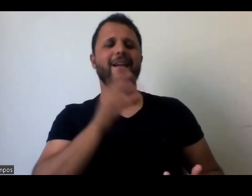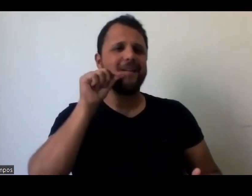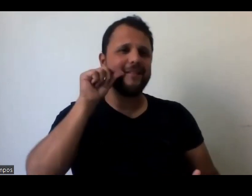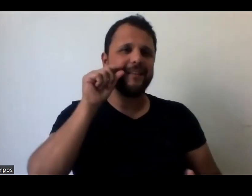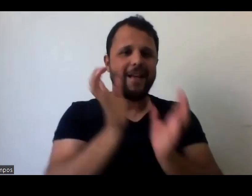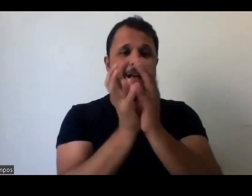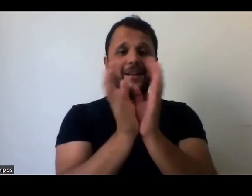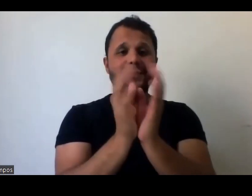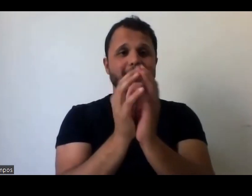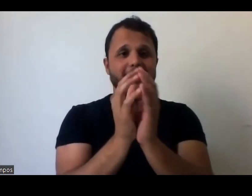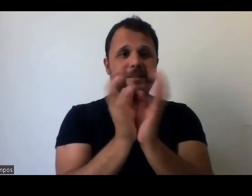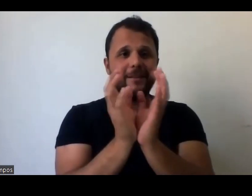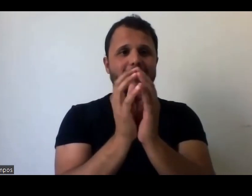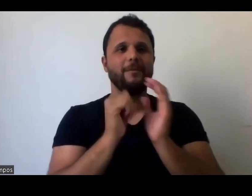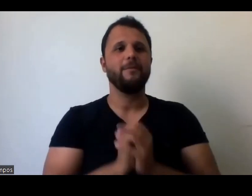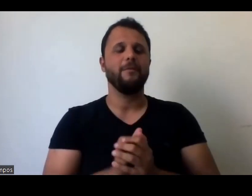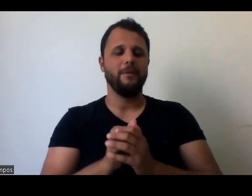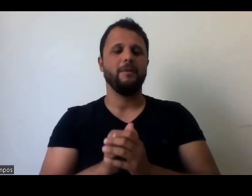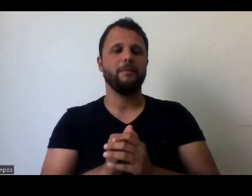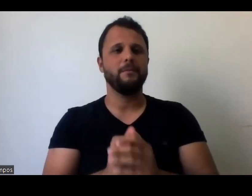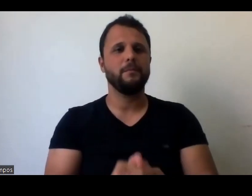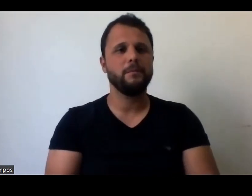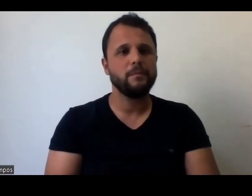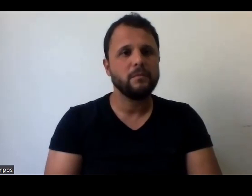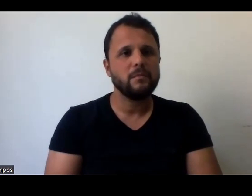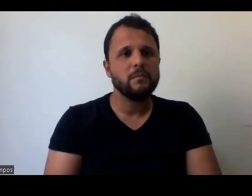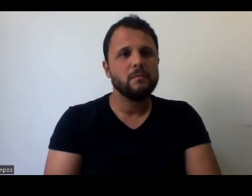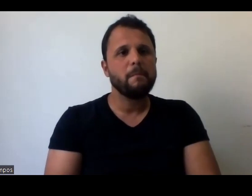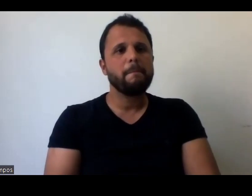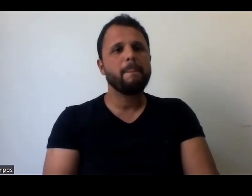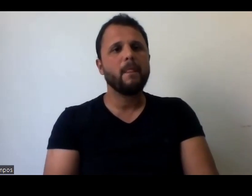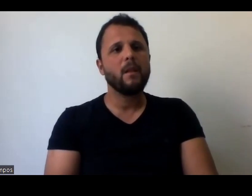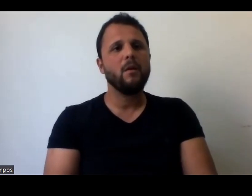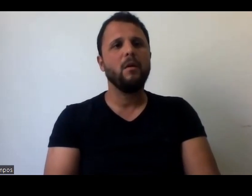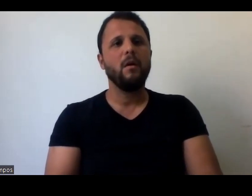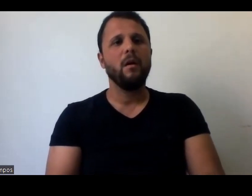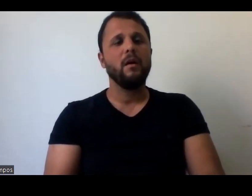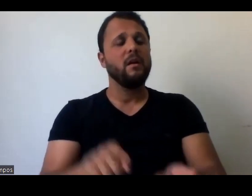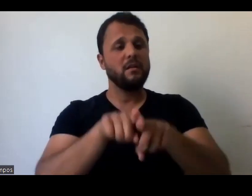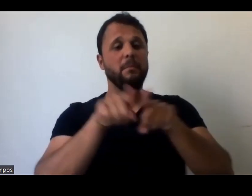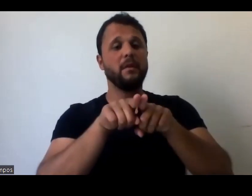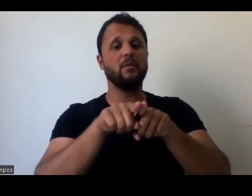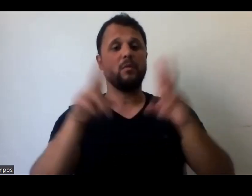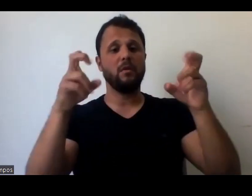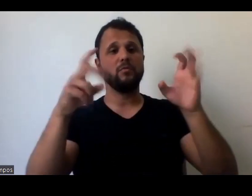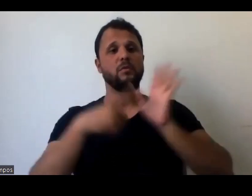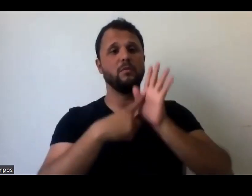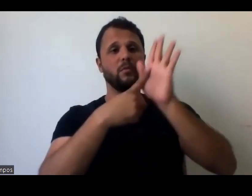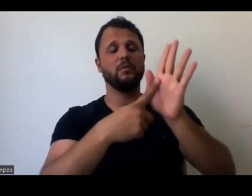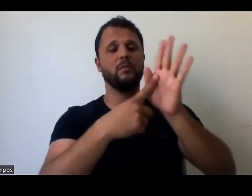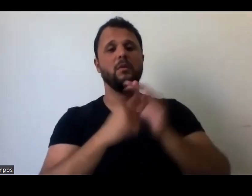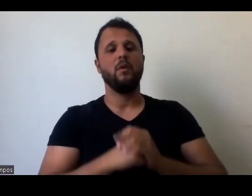tem uma questão que eu gostaria ainda de abordar hoje, né, com vocês, em relação a o papel dos